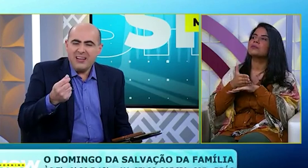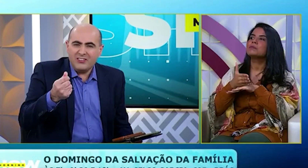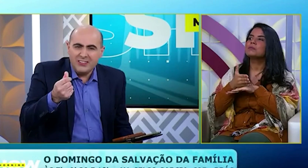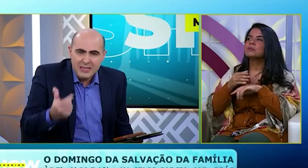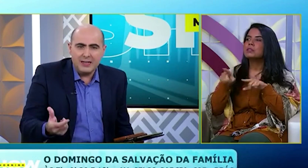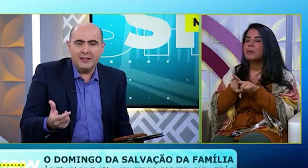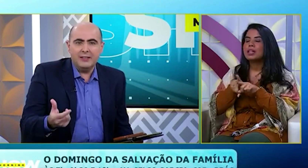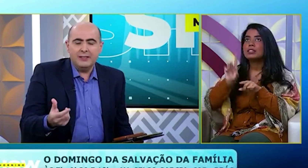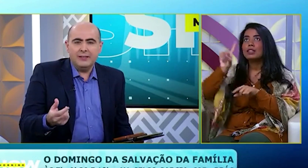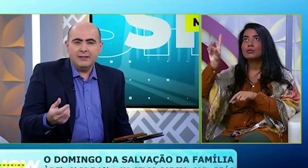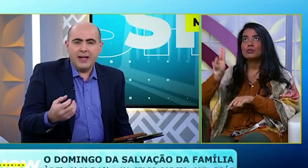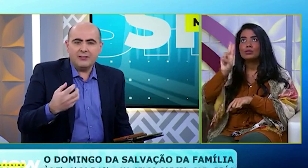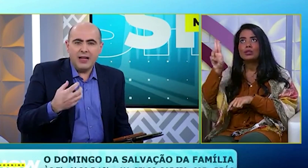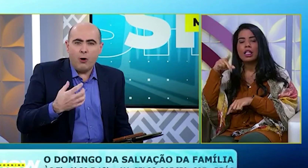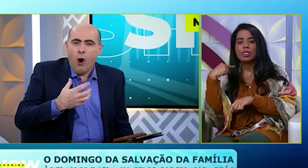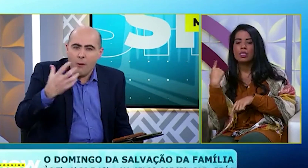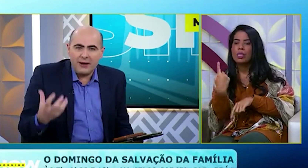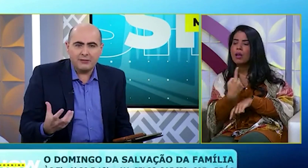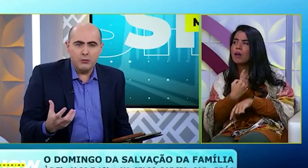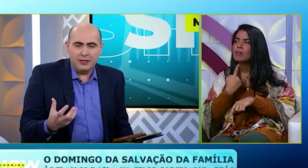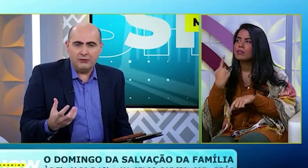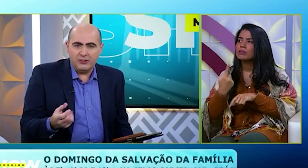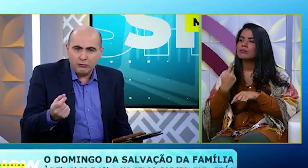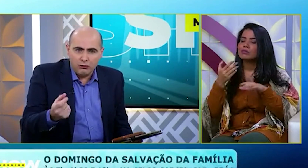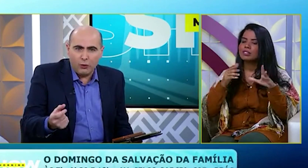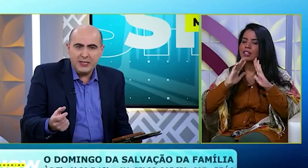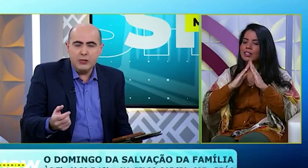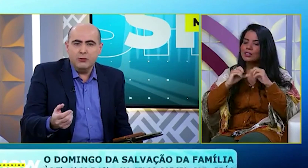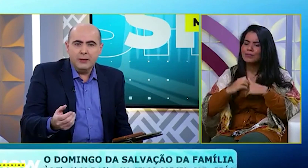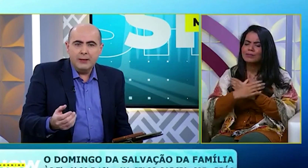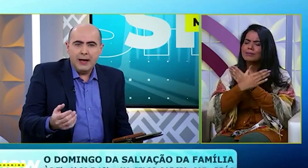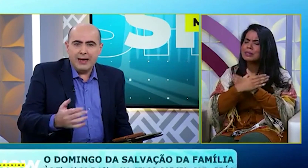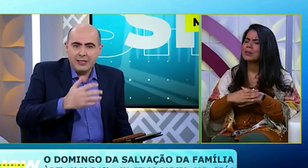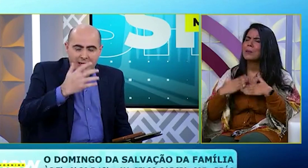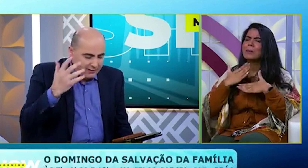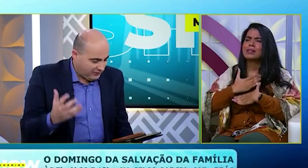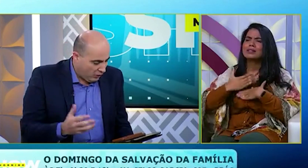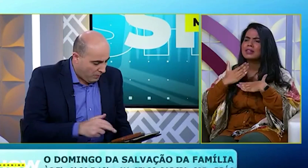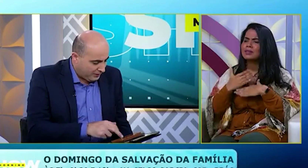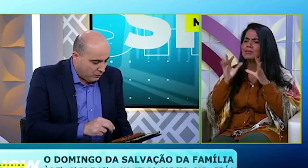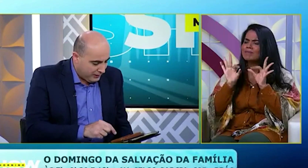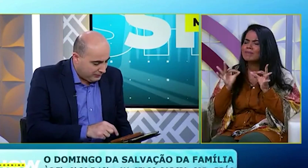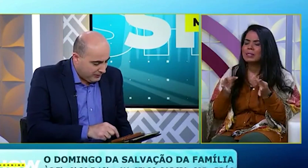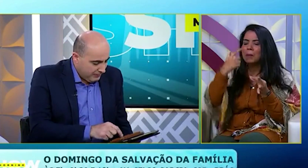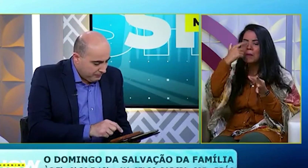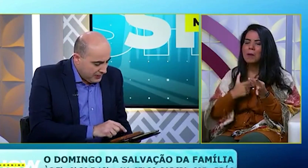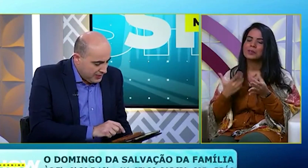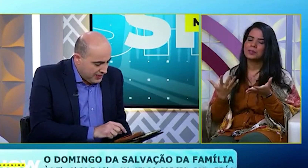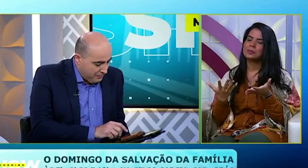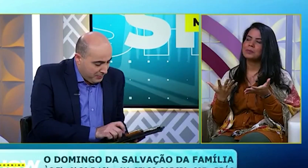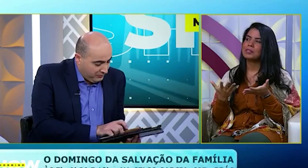Ser uma pecinha Desta obra tão grande. Ser um tijolinho Ali, Dessa obra tão grande.